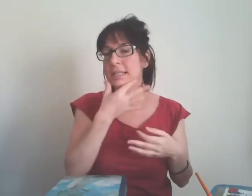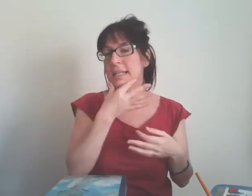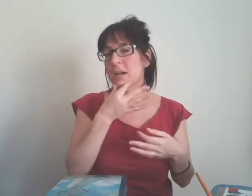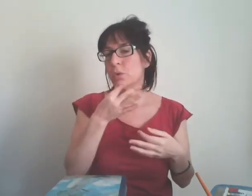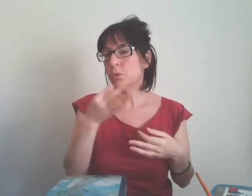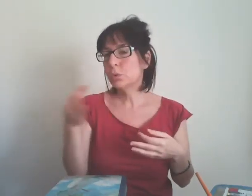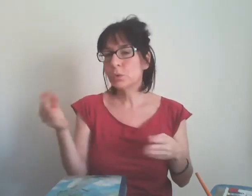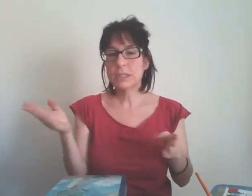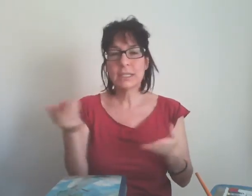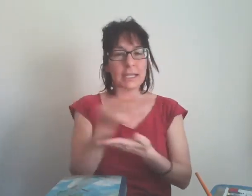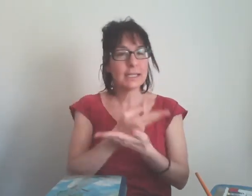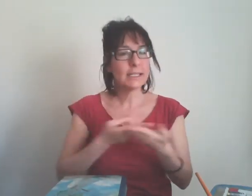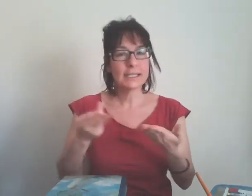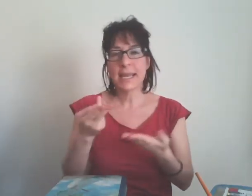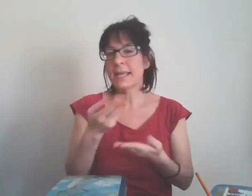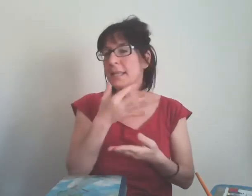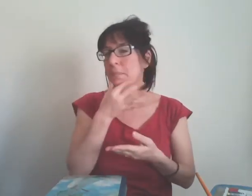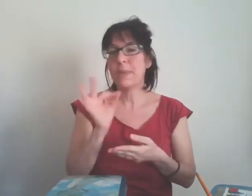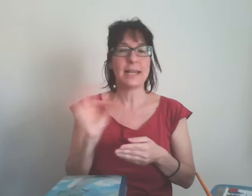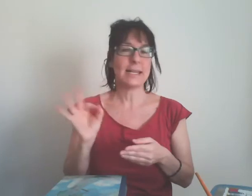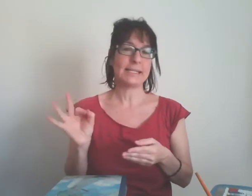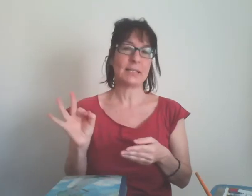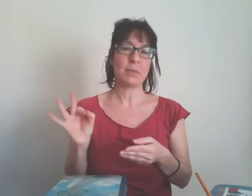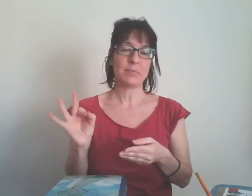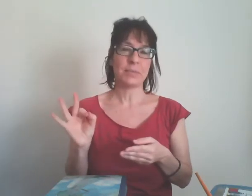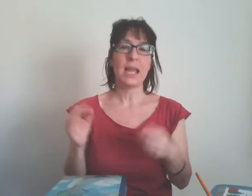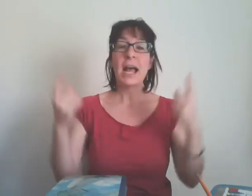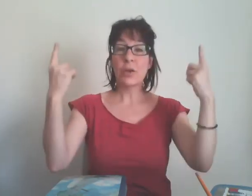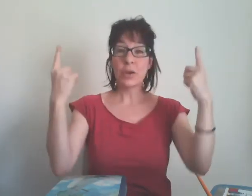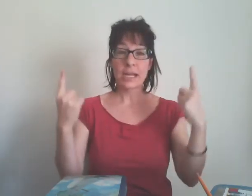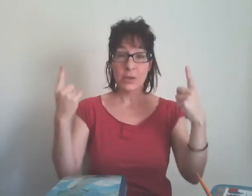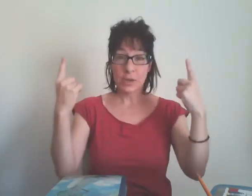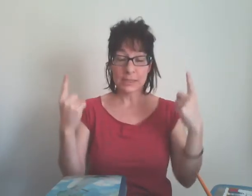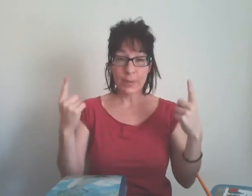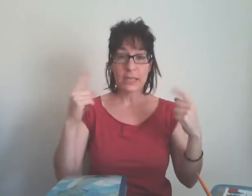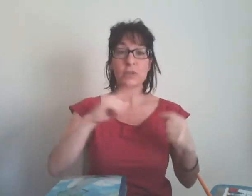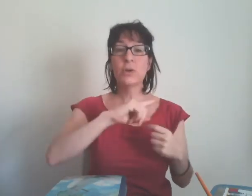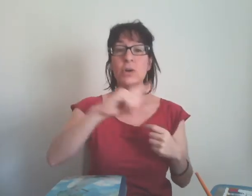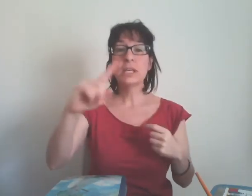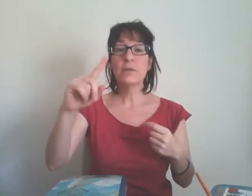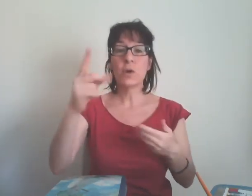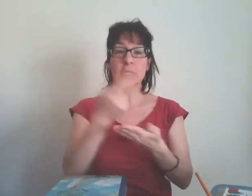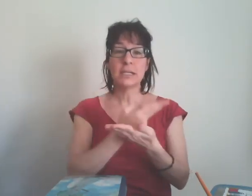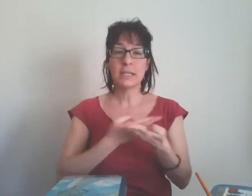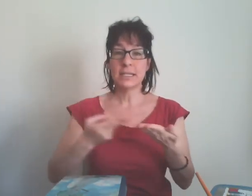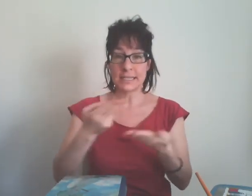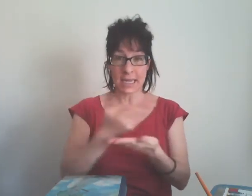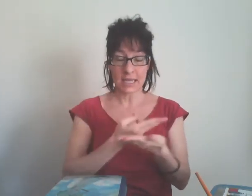saranno tutti dei disegni bellissimi allora io aspetto i vostri disegni